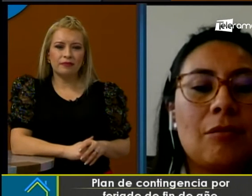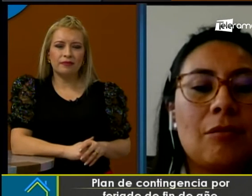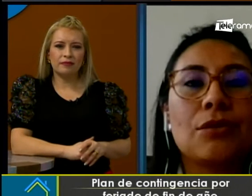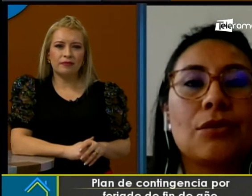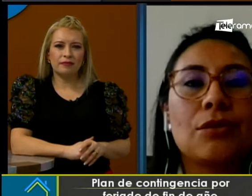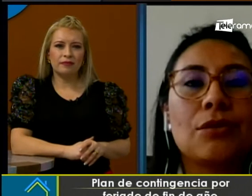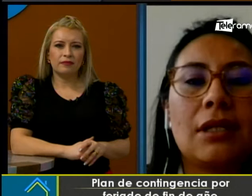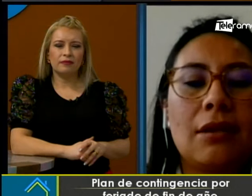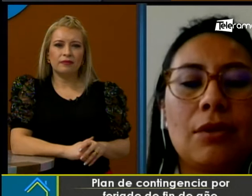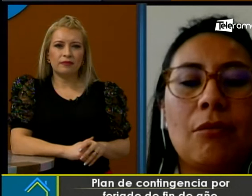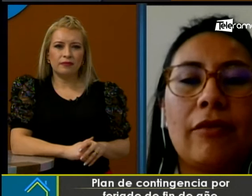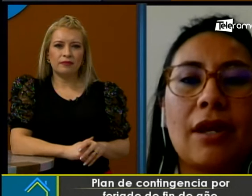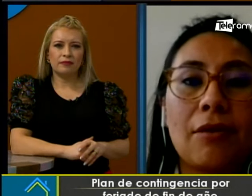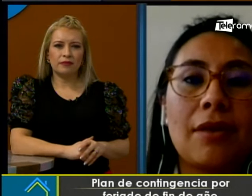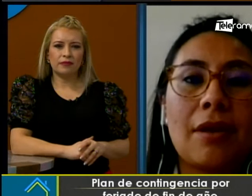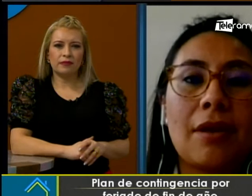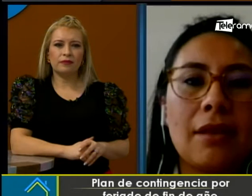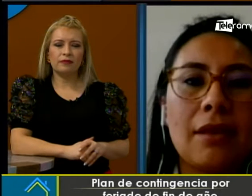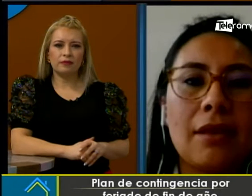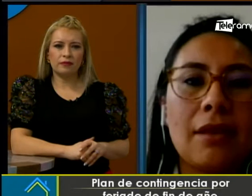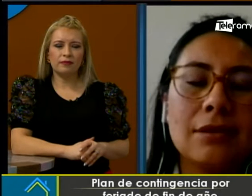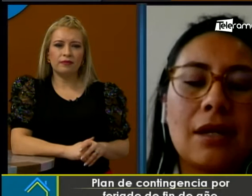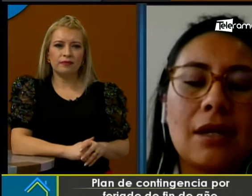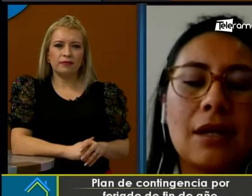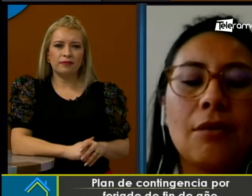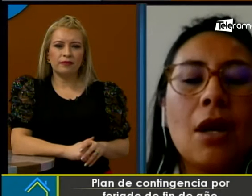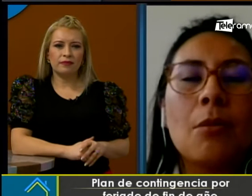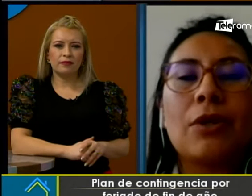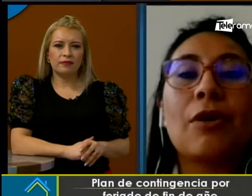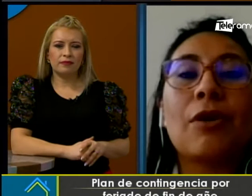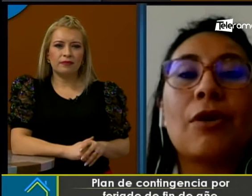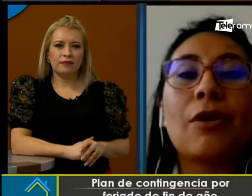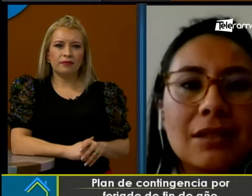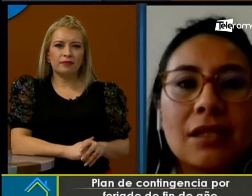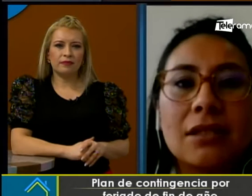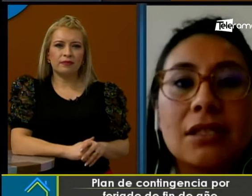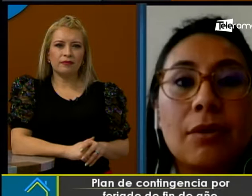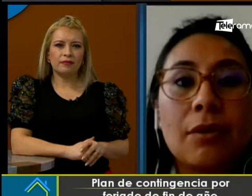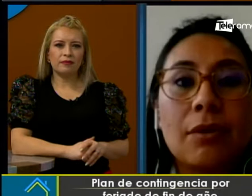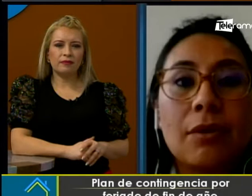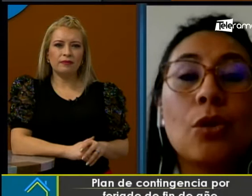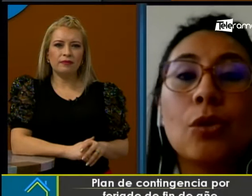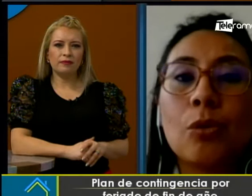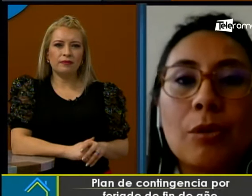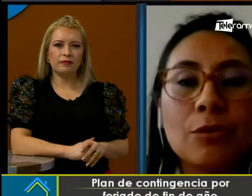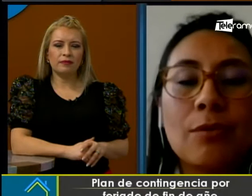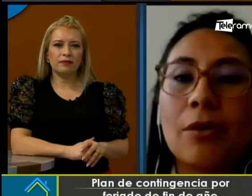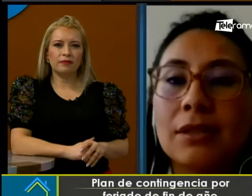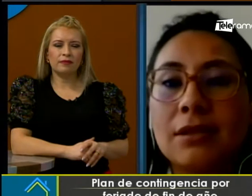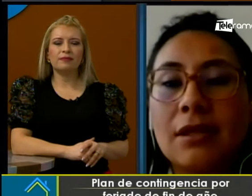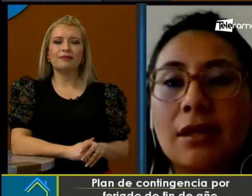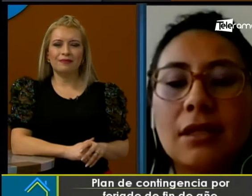Efectivamente, los resultados del último feriado de Navidad de este año, pues, fueron bastante satisfactorios. No tuvimos